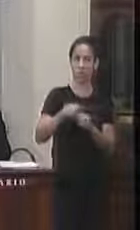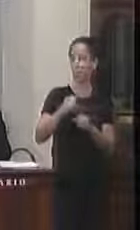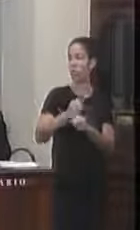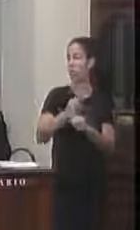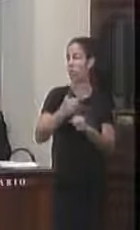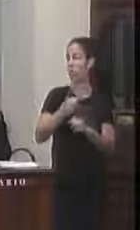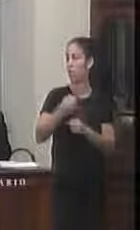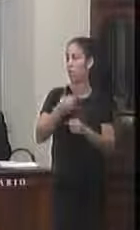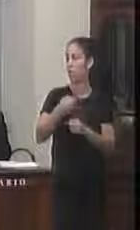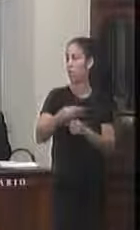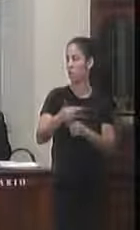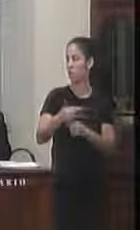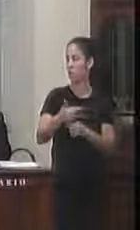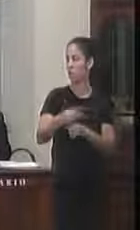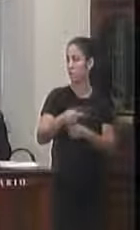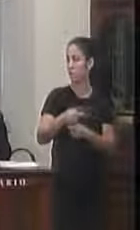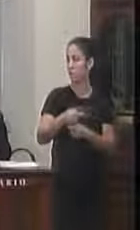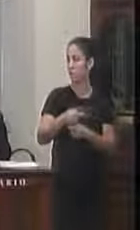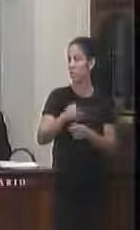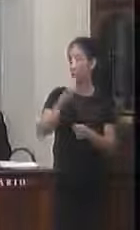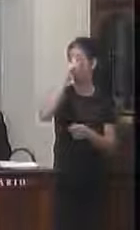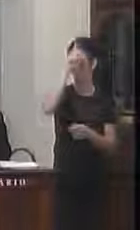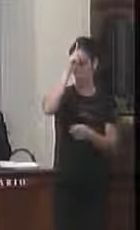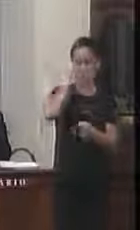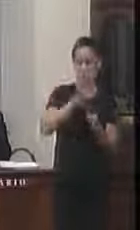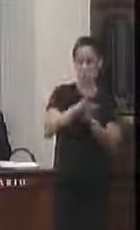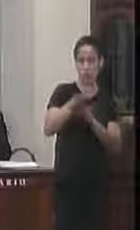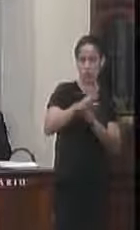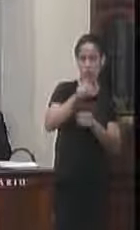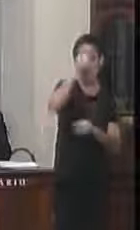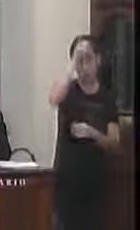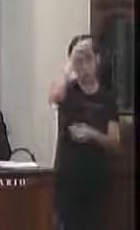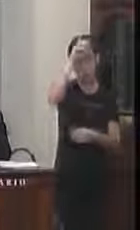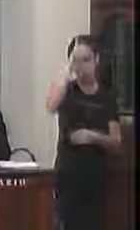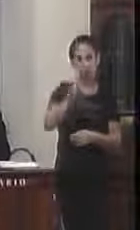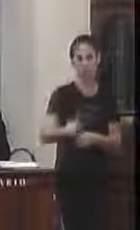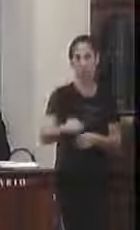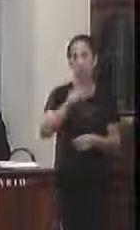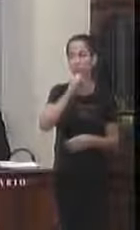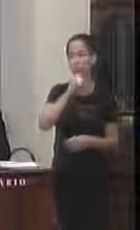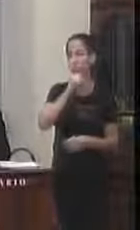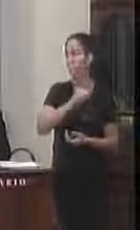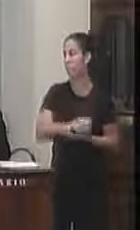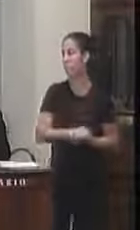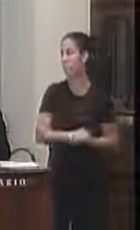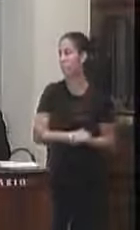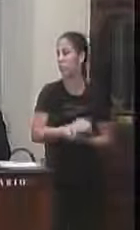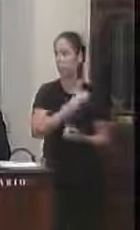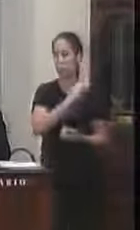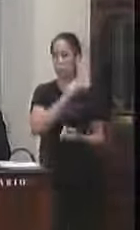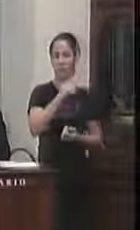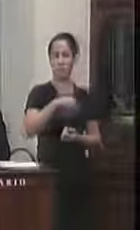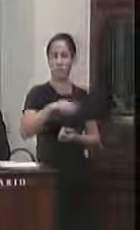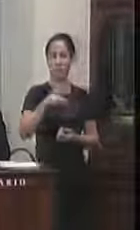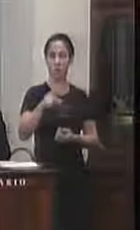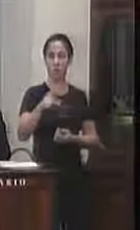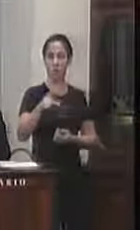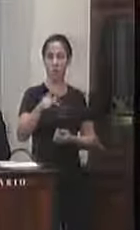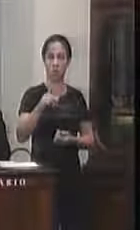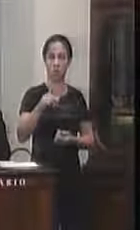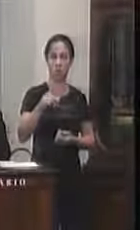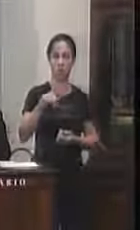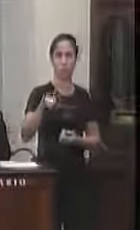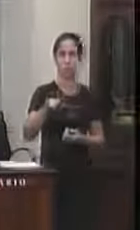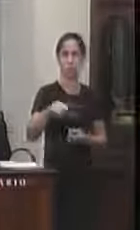que cria o conselho municipal de direitos de pessoas idosas CMDPI e da outras